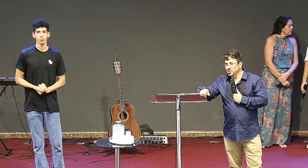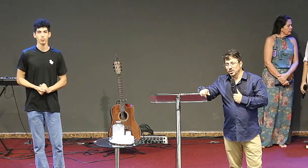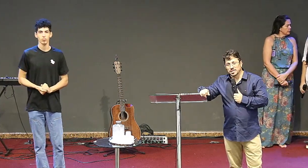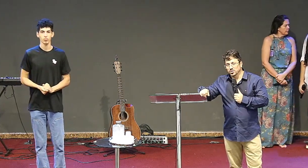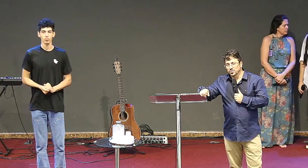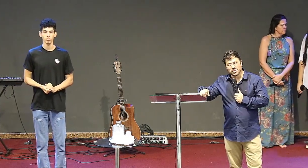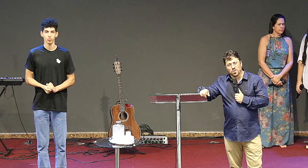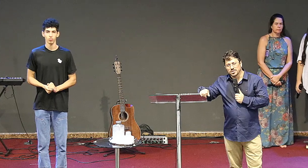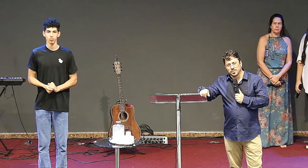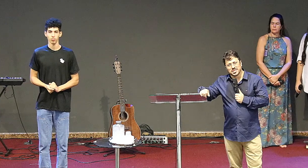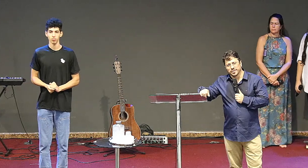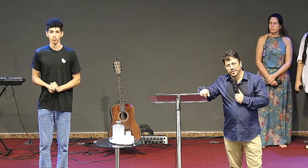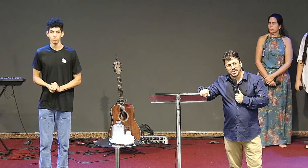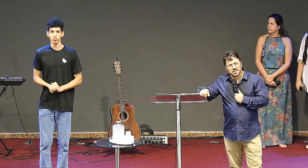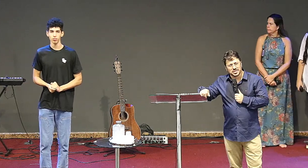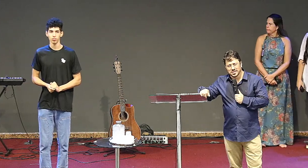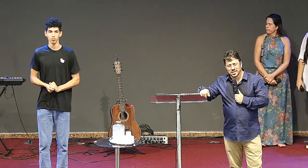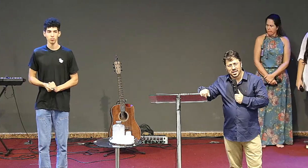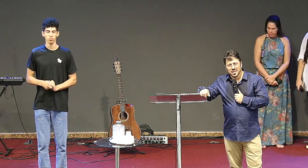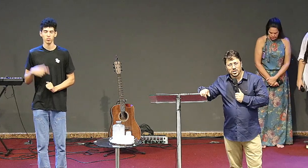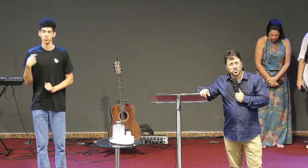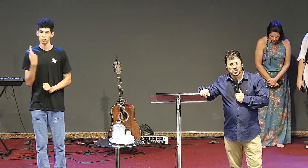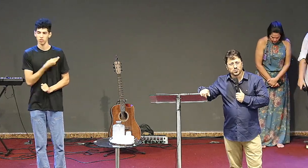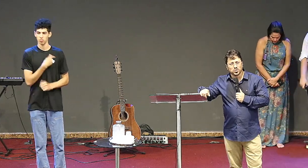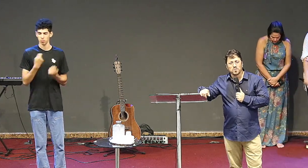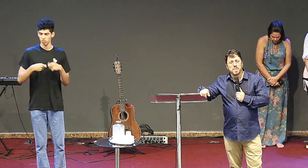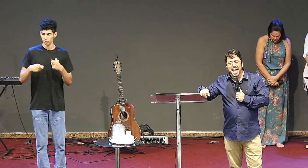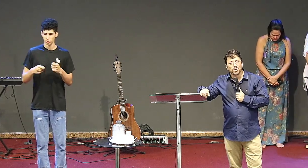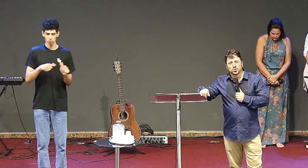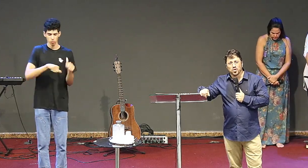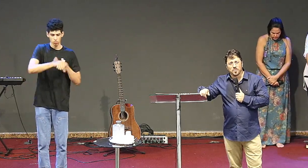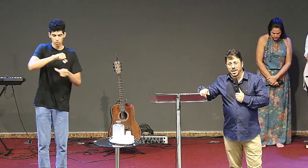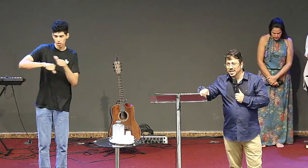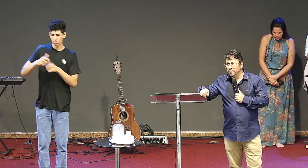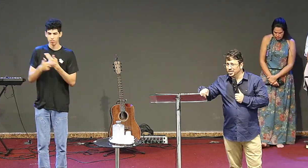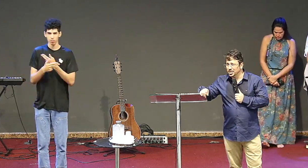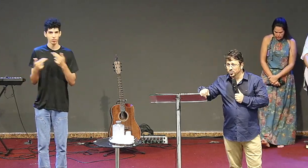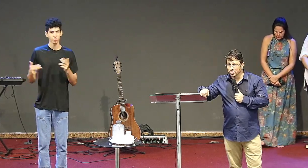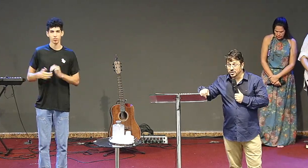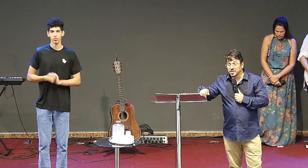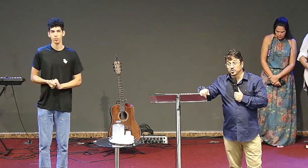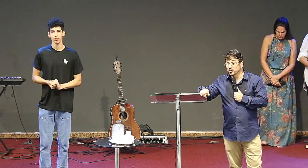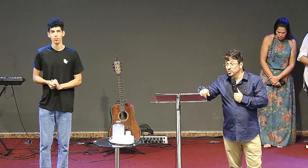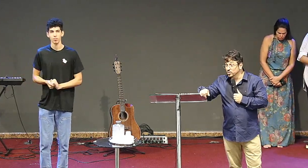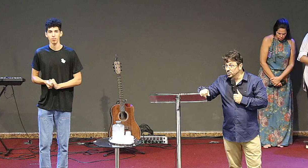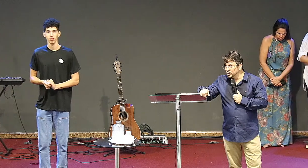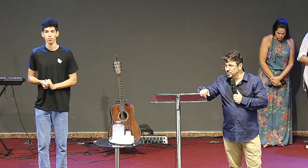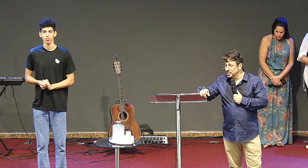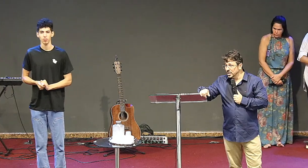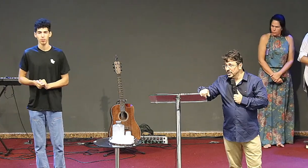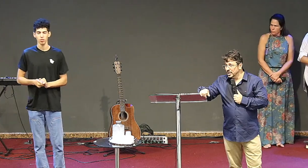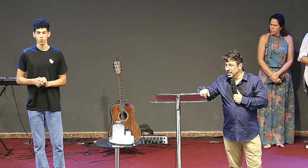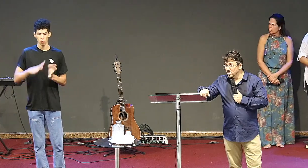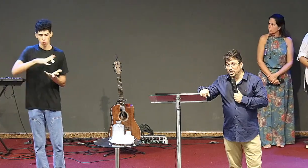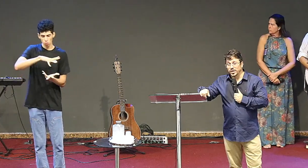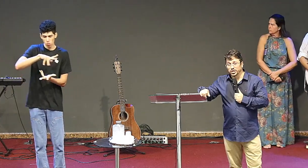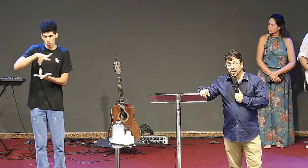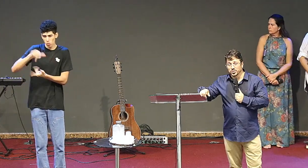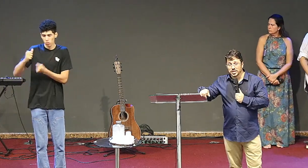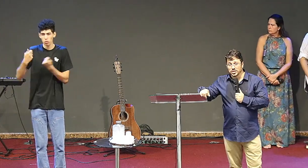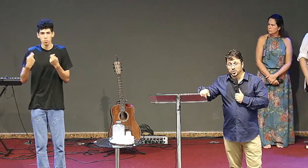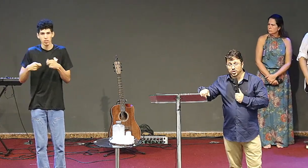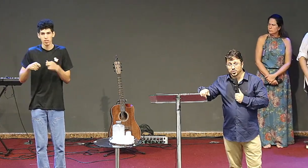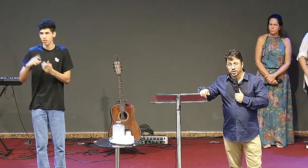irmãos nós temos muita coisa para ser feita nós não temos um bairro só para ganhar para Jesus nós temos um mundo nós